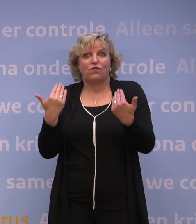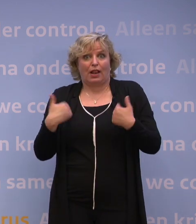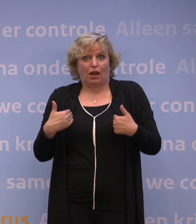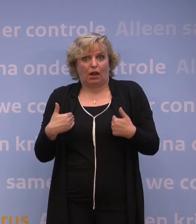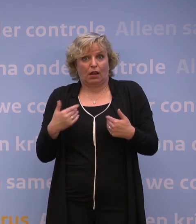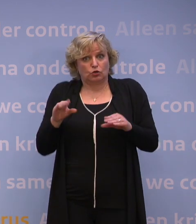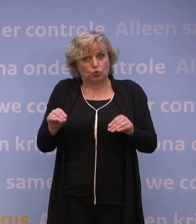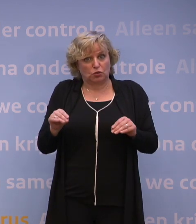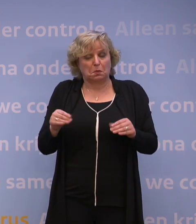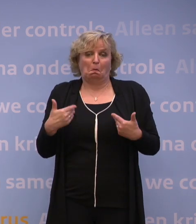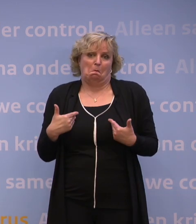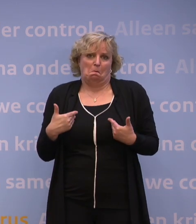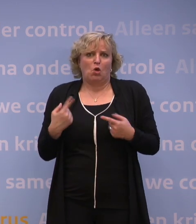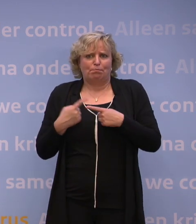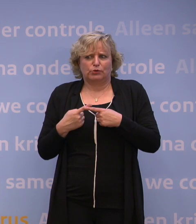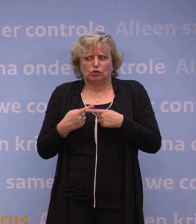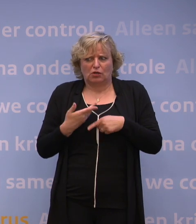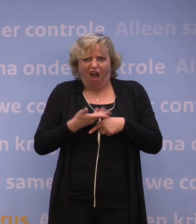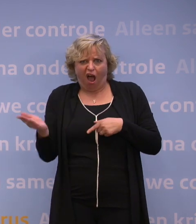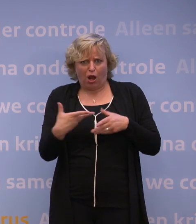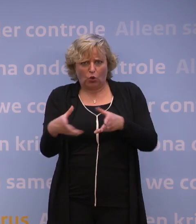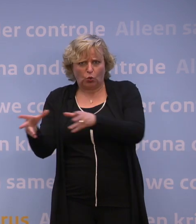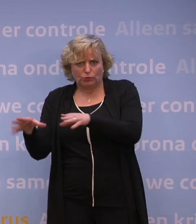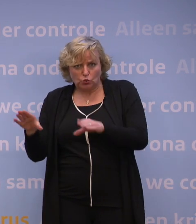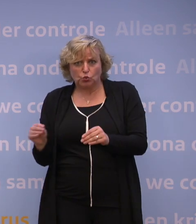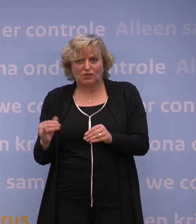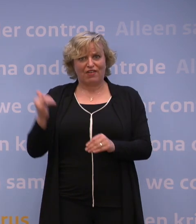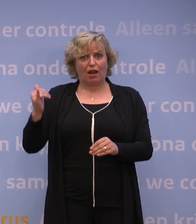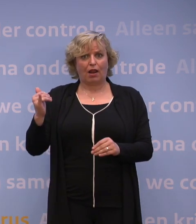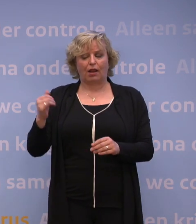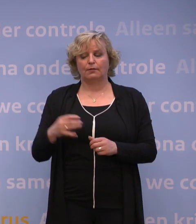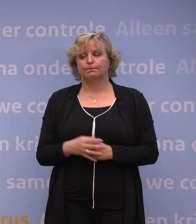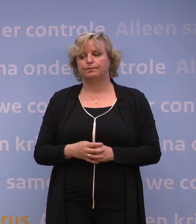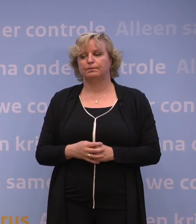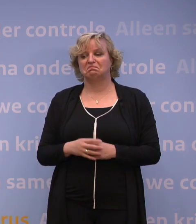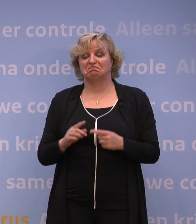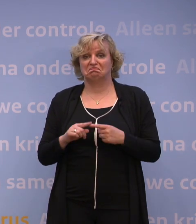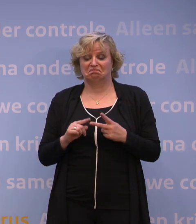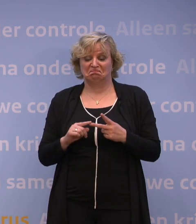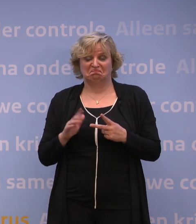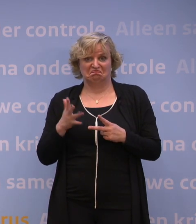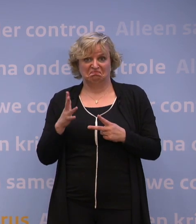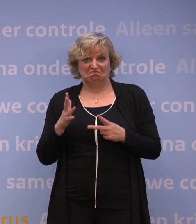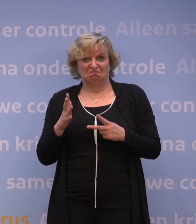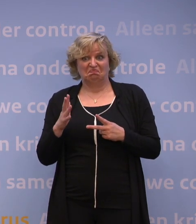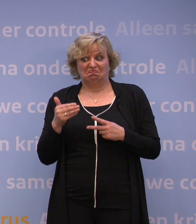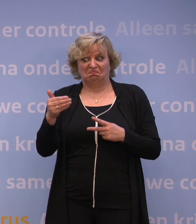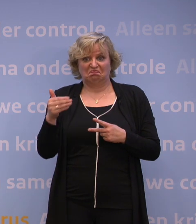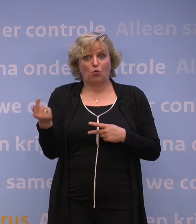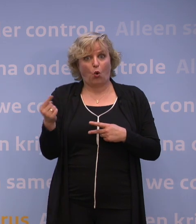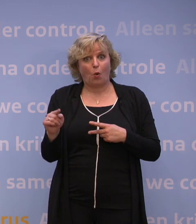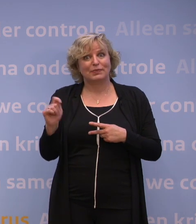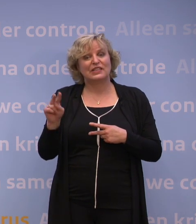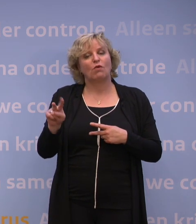zoals Hugo de Jonge net zei, ook hoe homogeen is dat door alle groepen in het land. Je weet ook nog niet of er misschien nog besmettelijkere nieuwe varianten